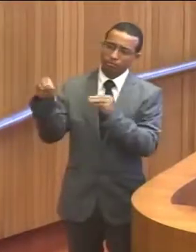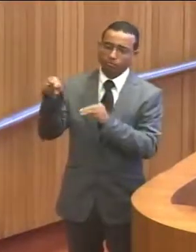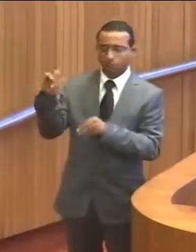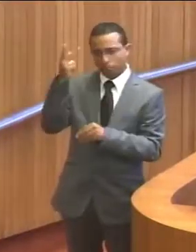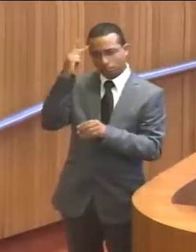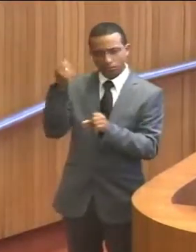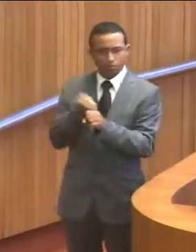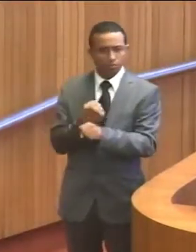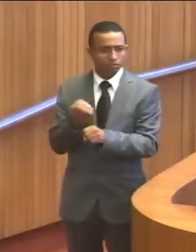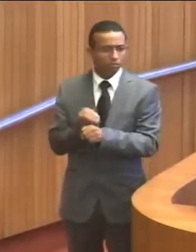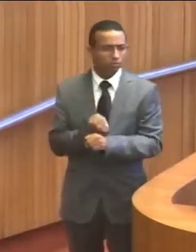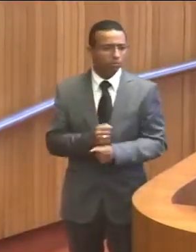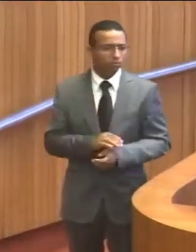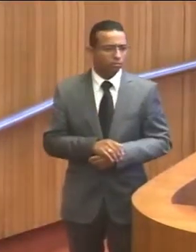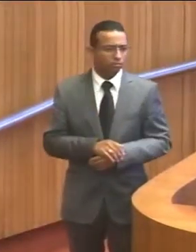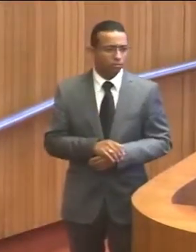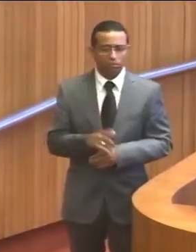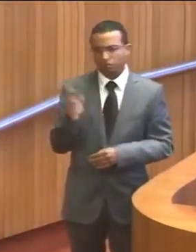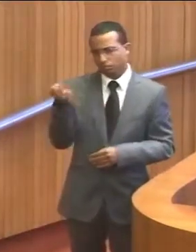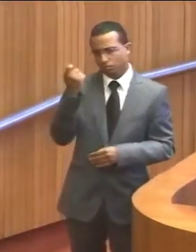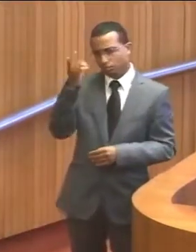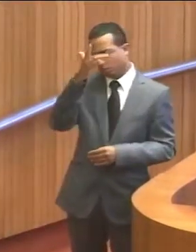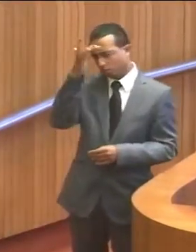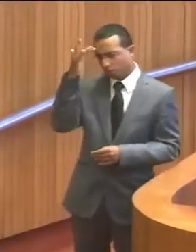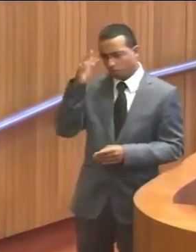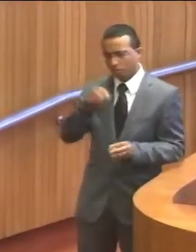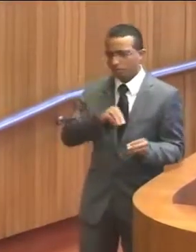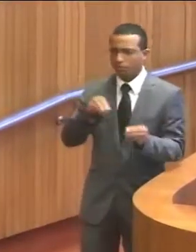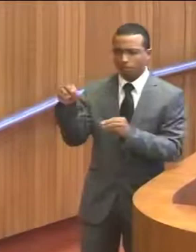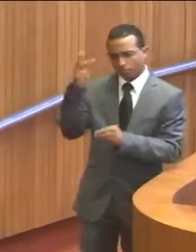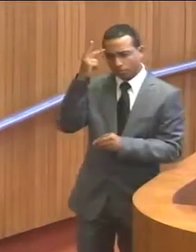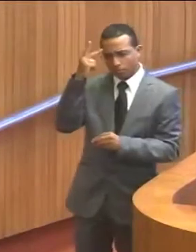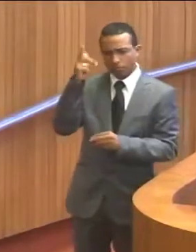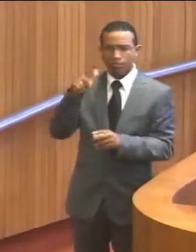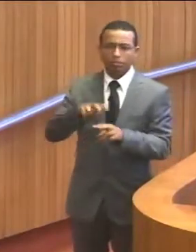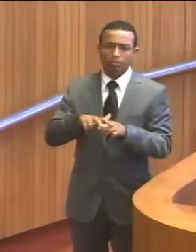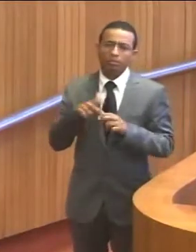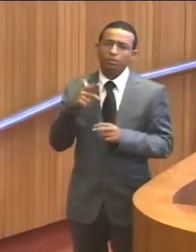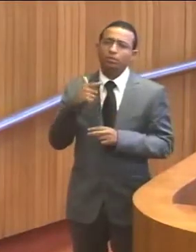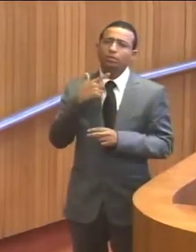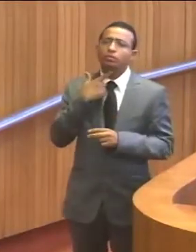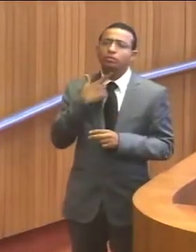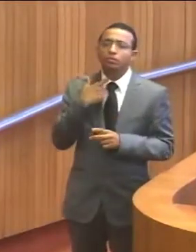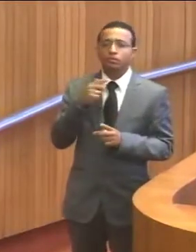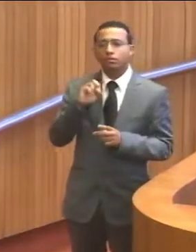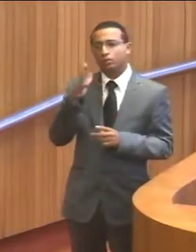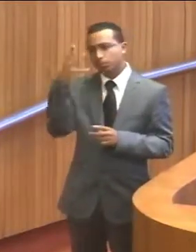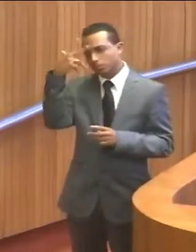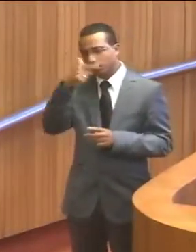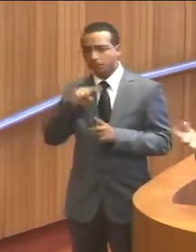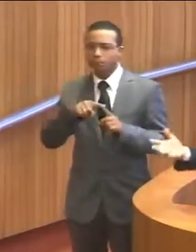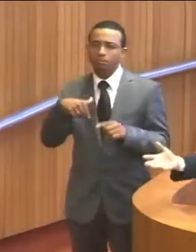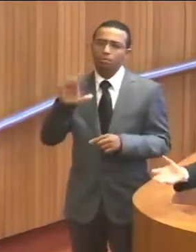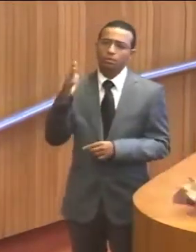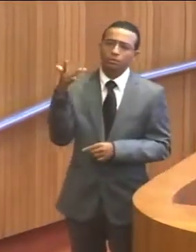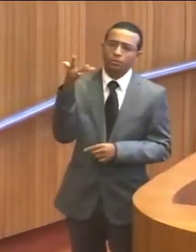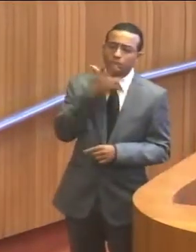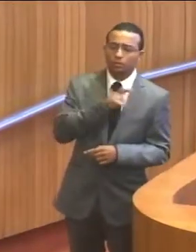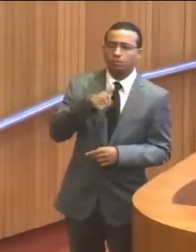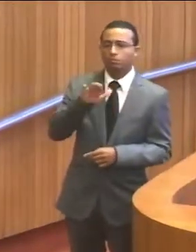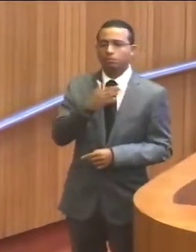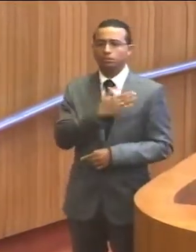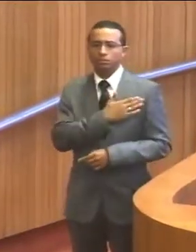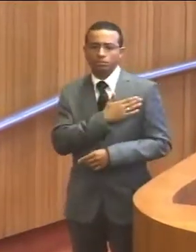no Estado de São Paulo. Ninguém vai lá no Estado de São Paulo, porque quer, porque acha que é mais bonito, ou mais gostoso, ou mais